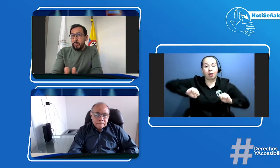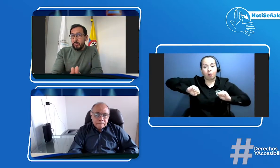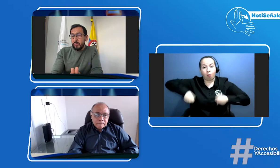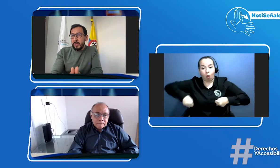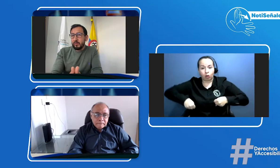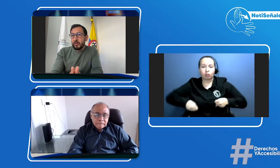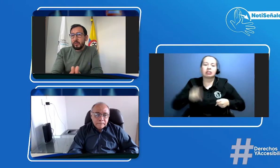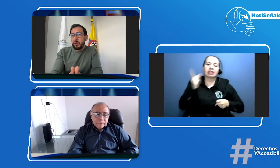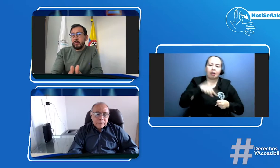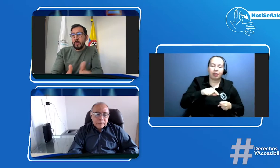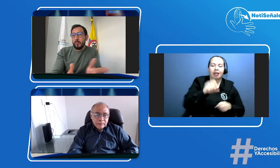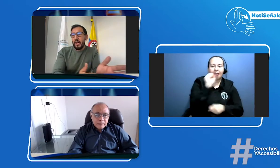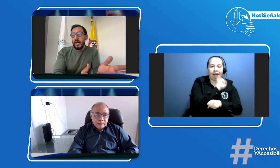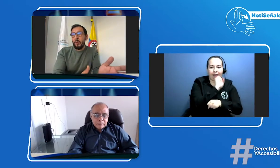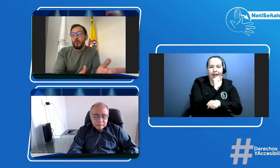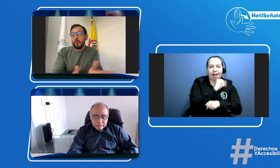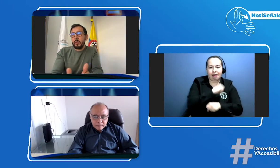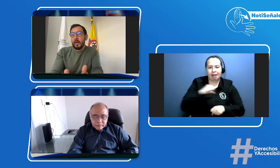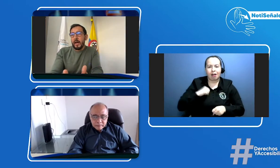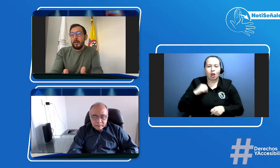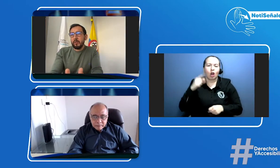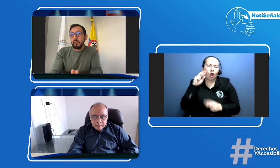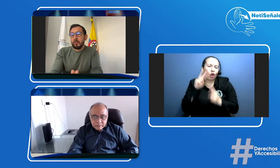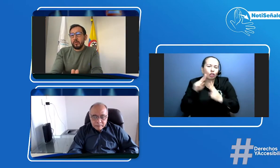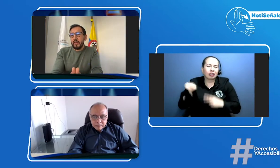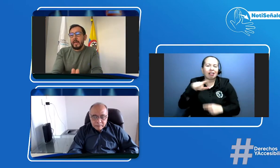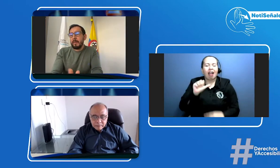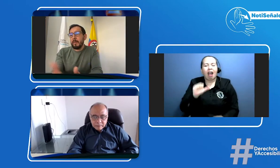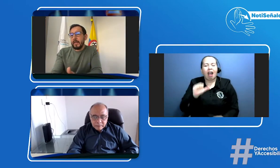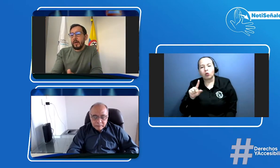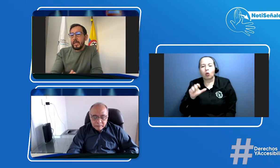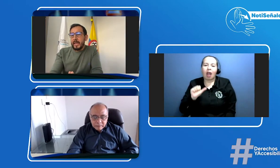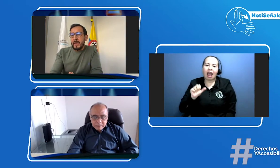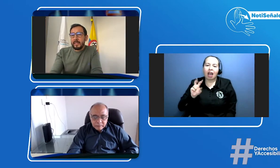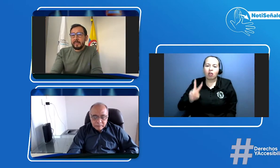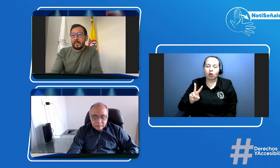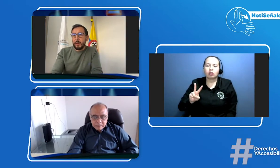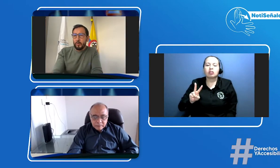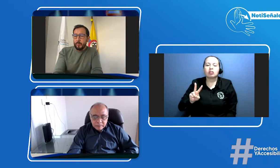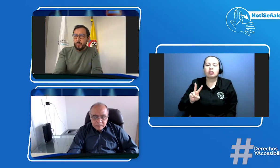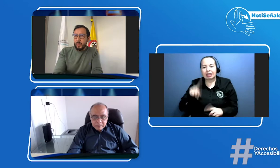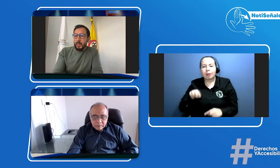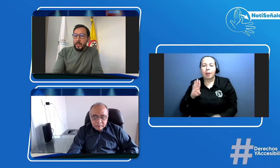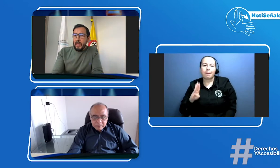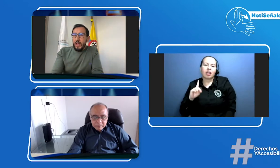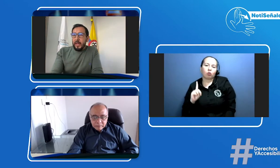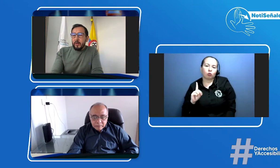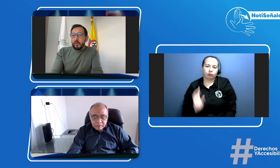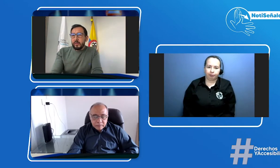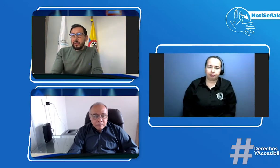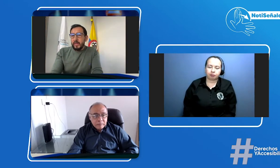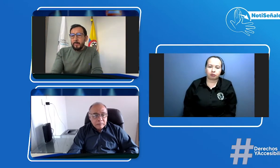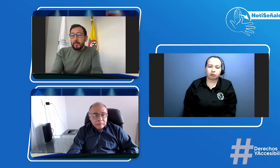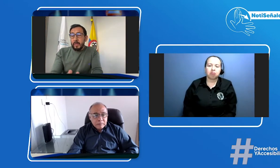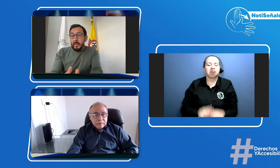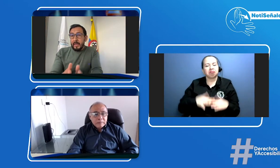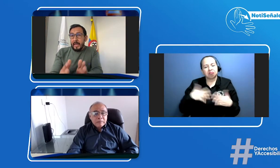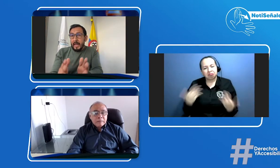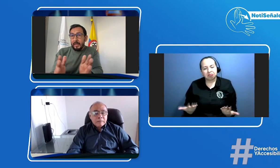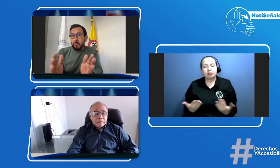en la que ustedes conocen como A1 A2 y categoría de licencias B1 entonces la resolución